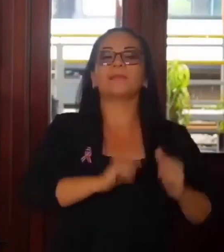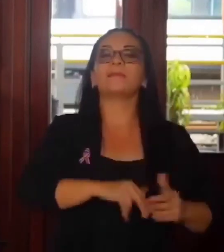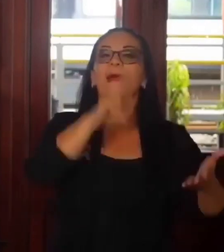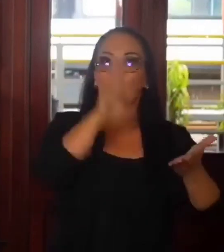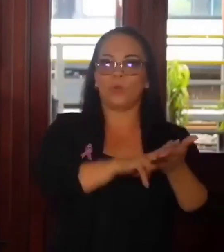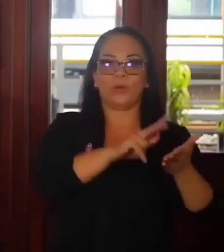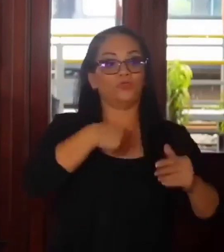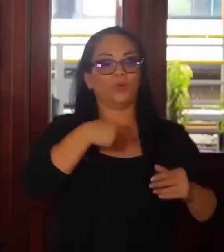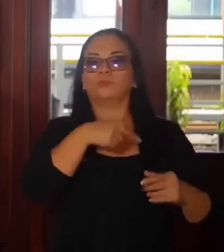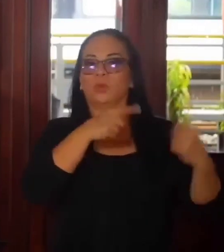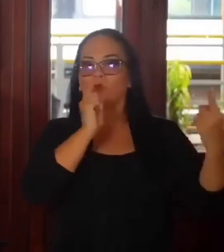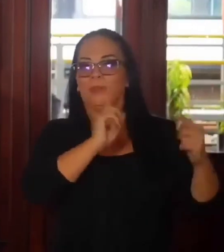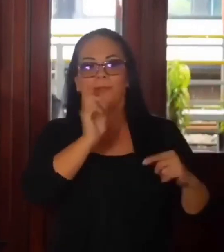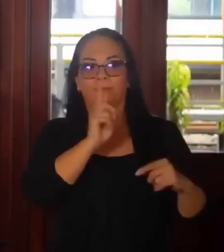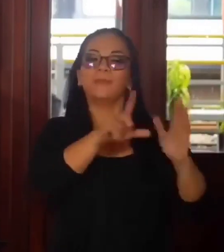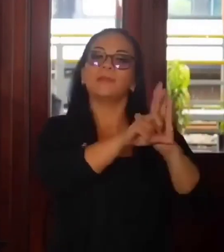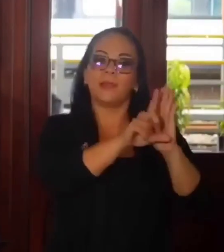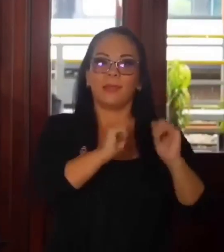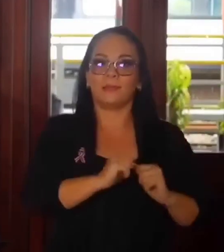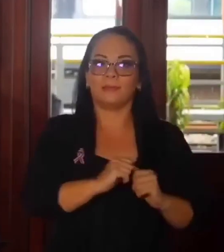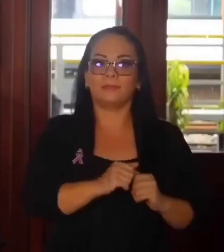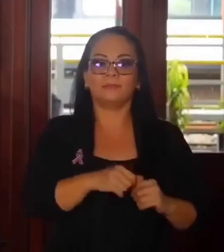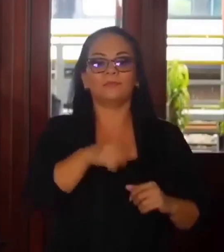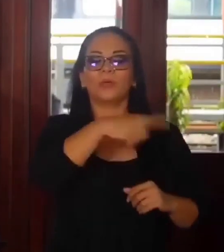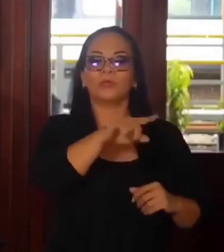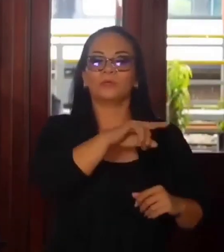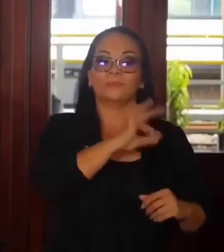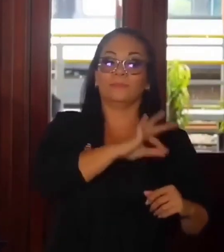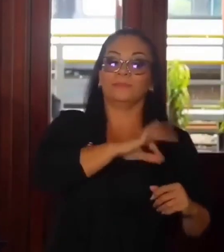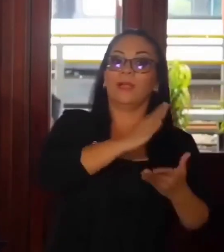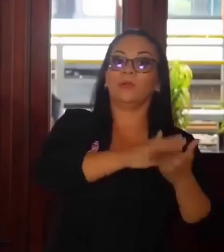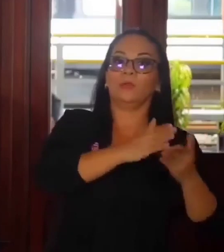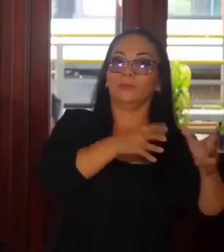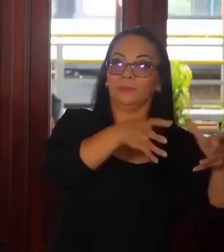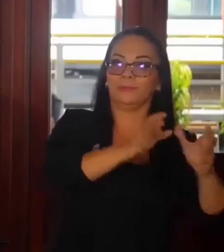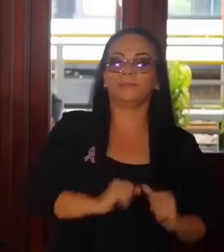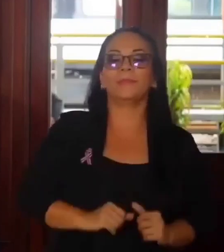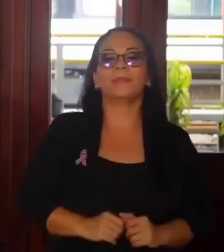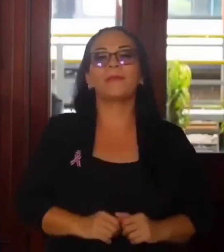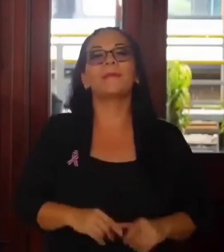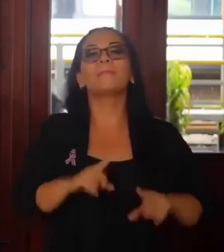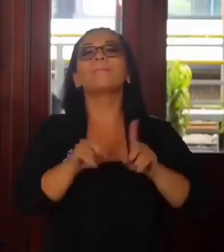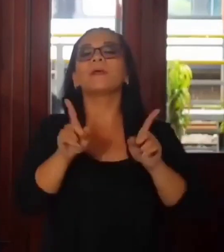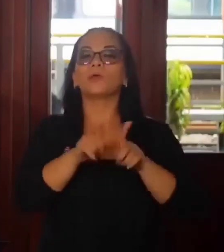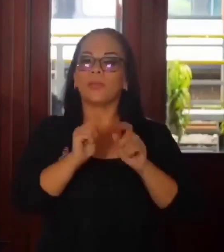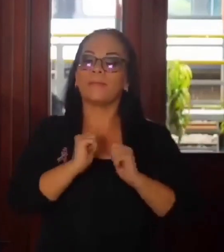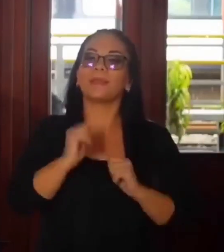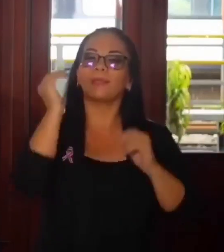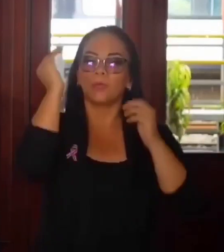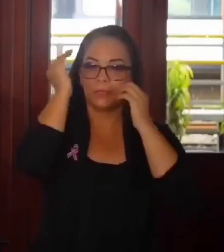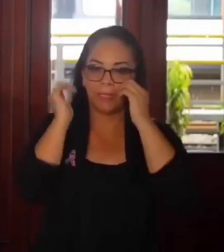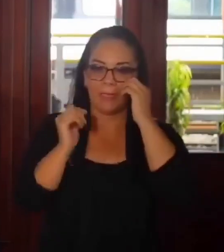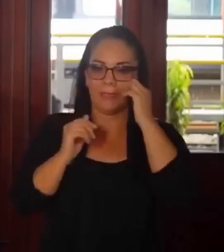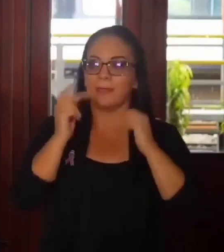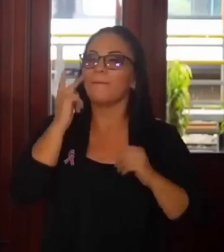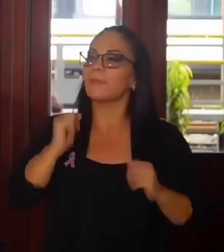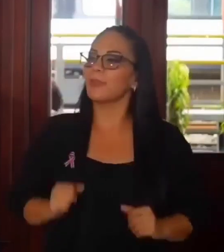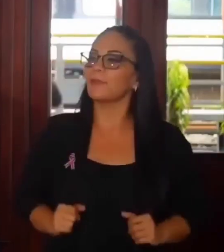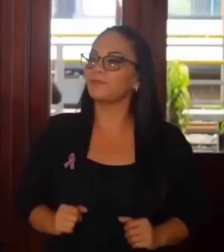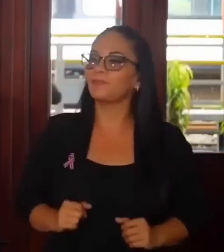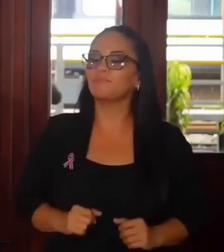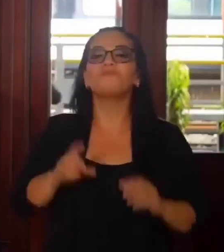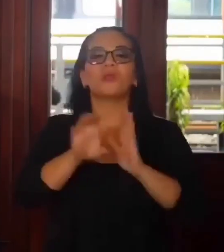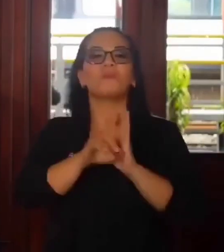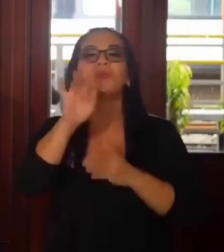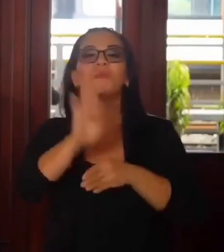vetando por razones de conveniencia, pero de conveniencia, pero también de conciencia, agarra